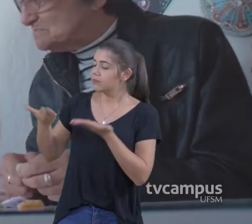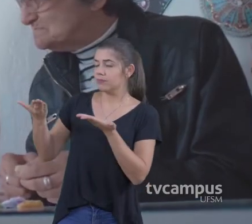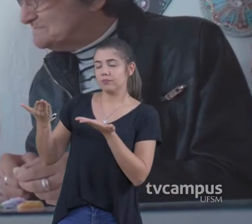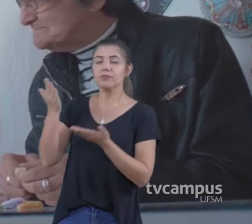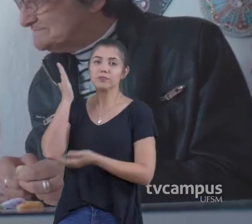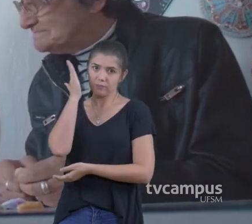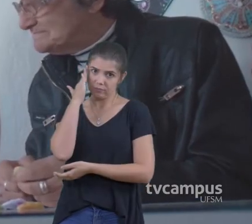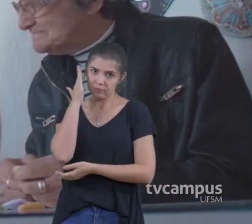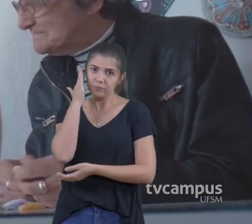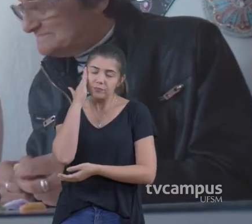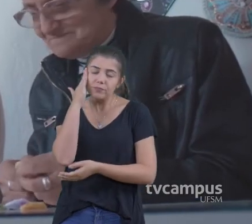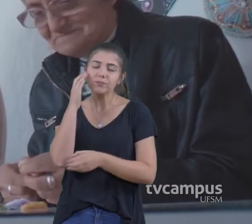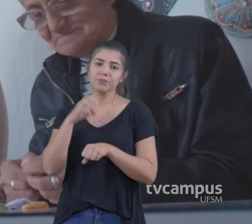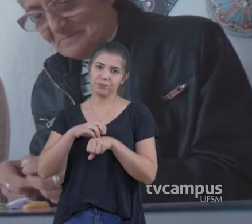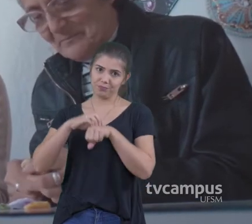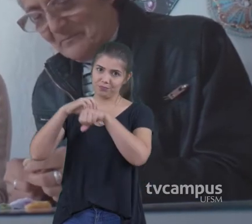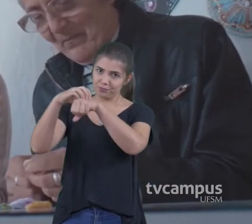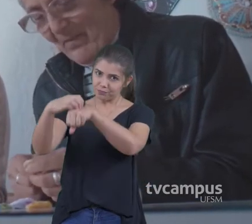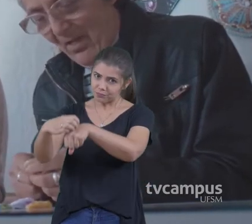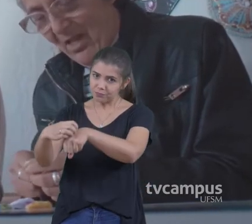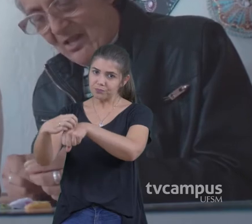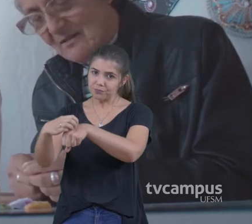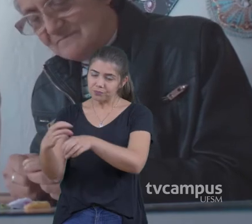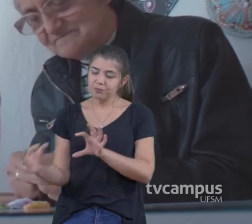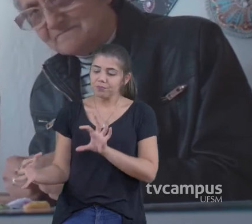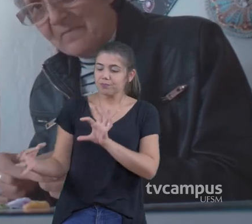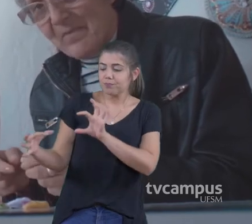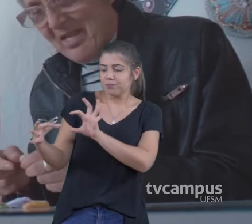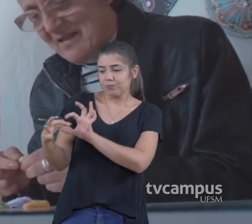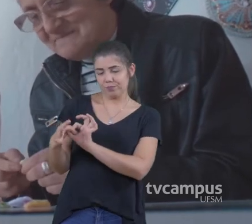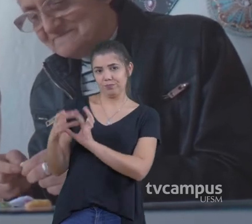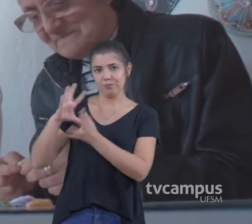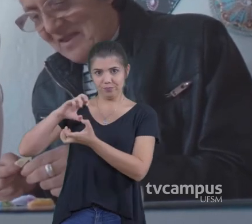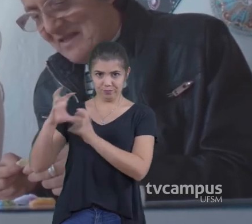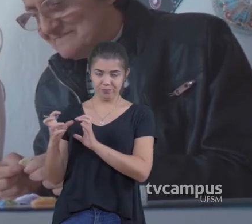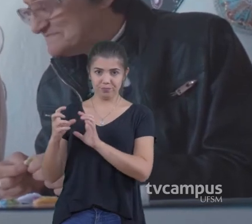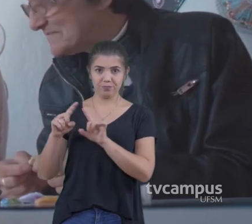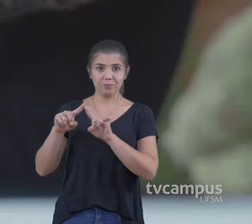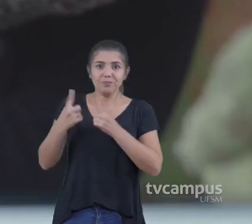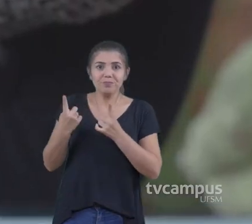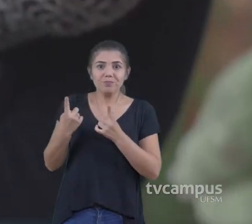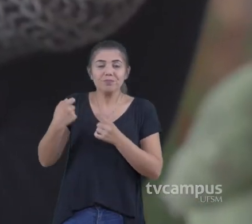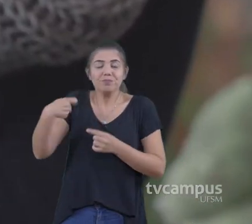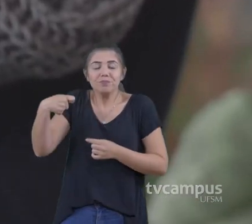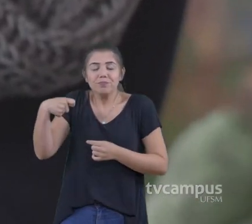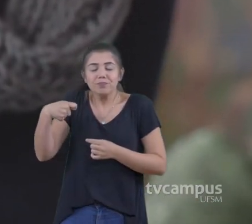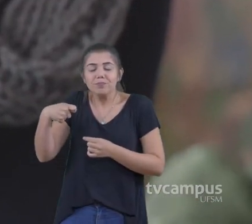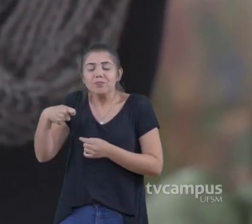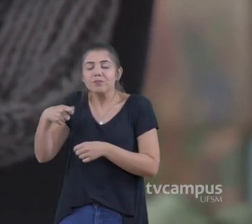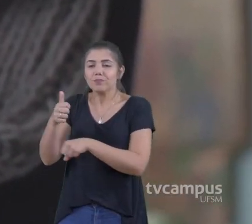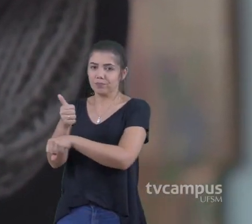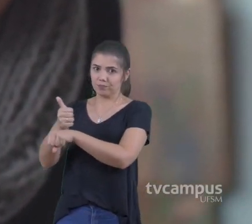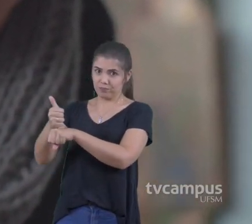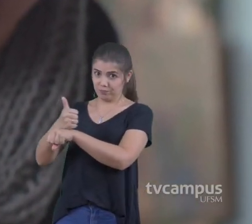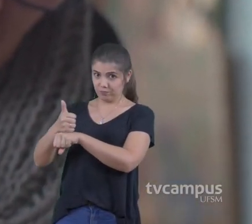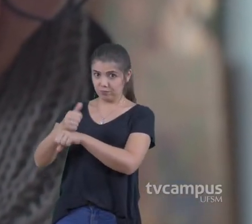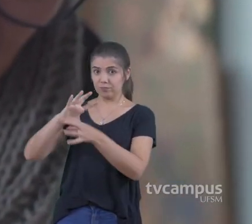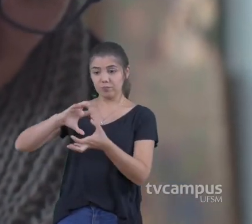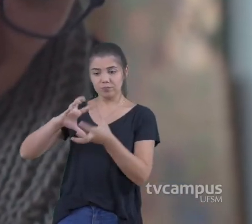tem esse vínculo Mas falta essa ligação Desse empoderamento Dos artesãs de Caçapavo Com o que eles têm Aqui no